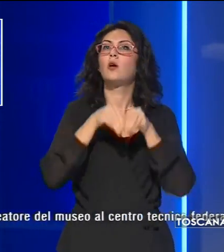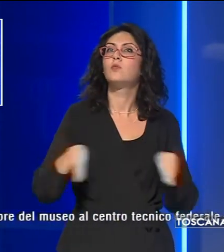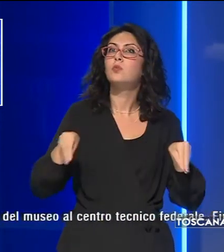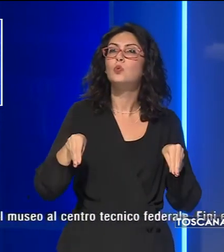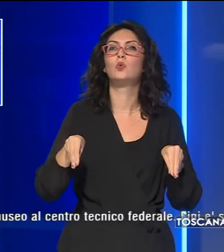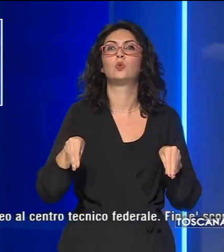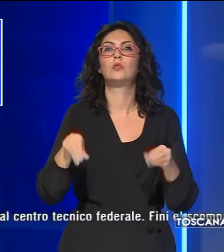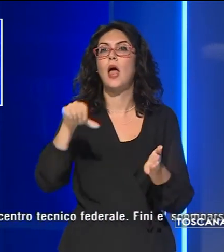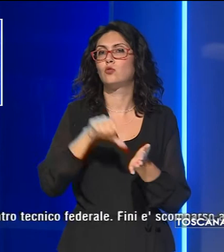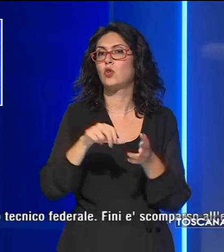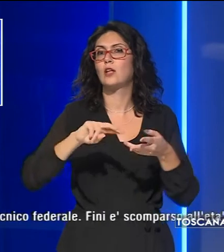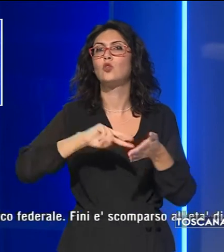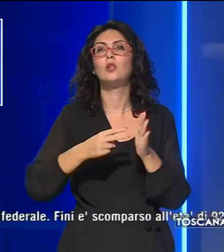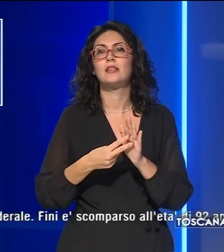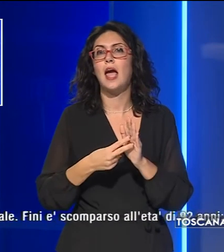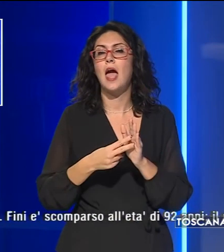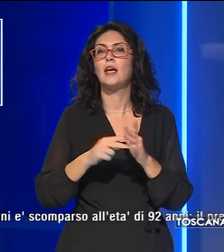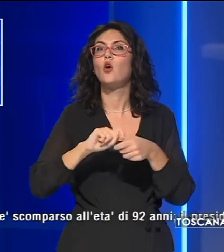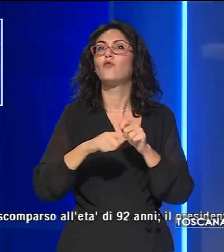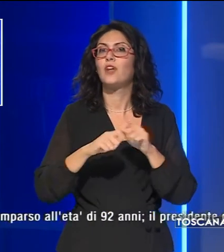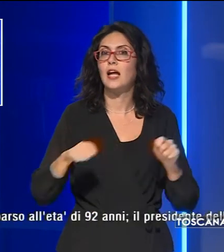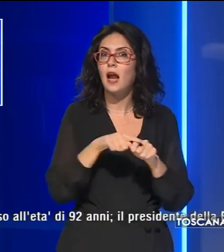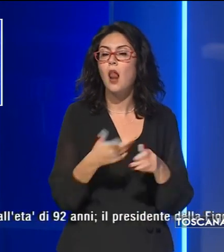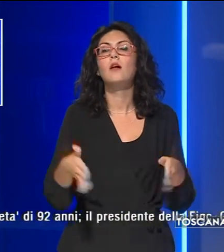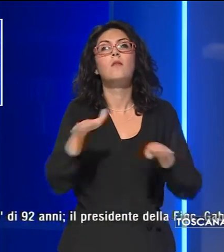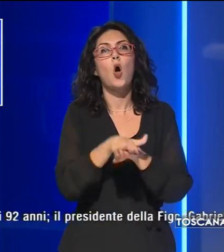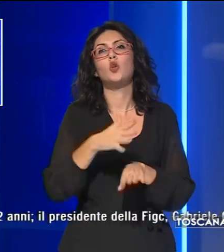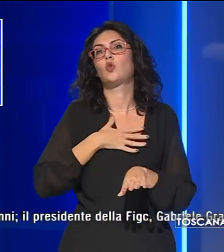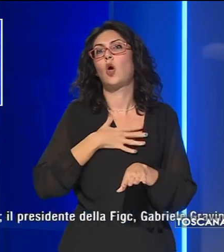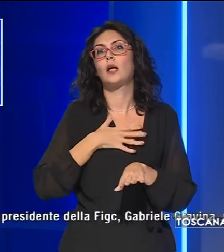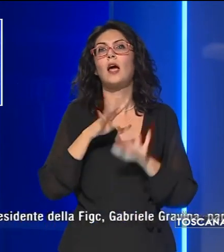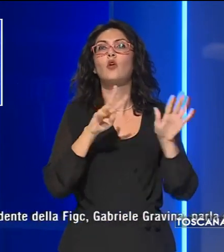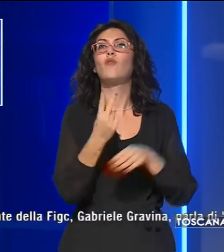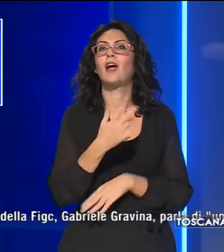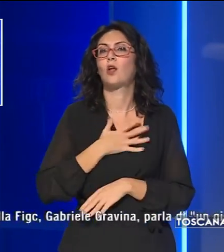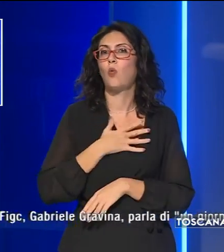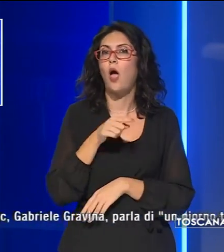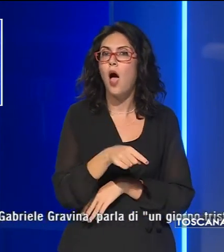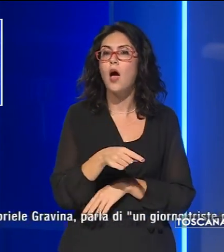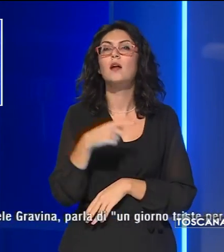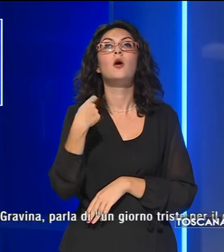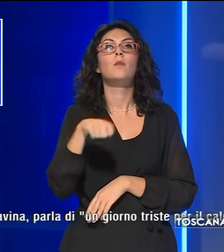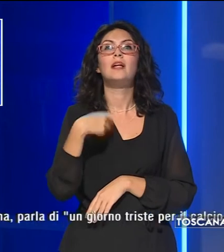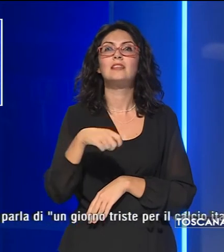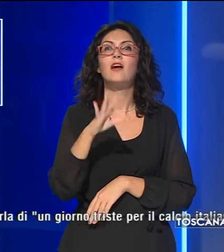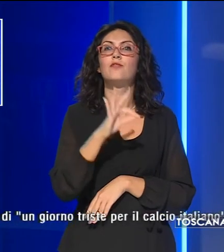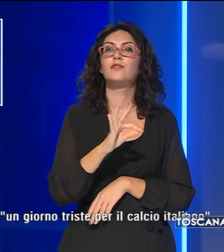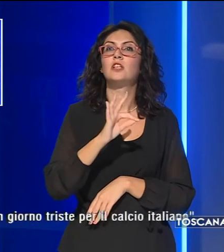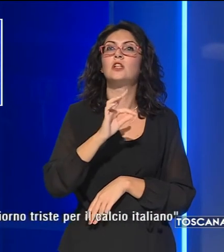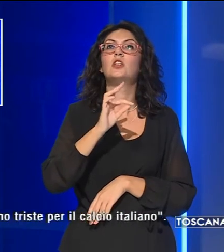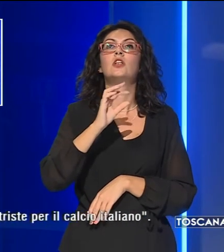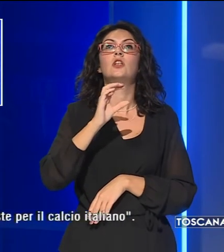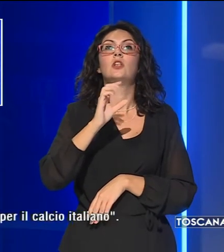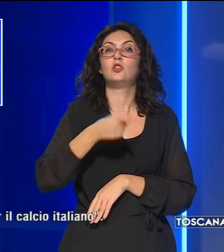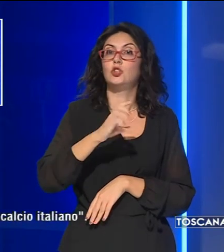al centro tecnico federale è scomparso all'età di 92 anni il presidente della FIGC Gravina